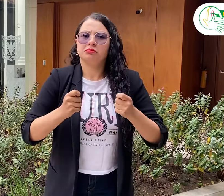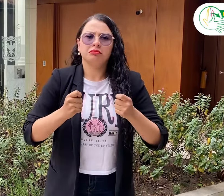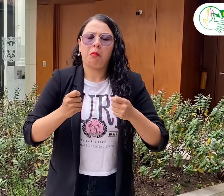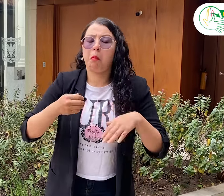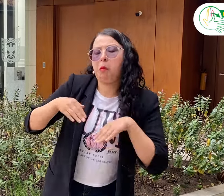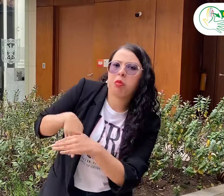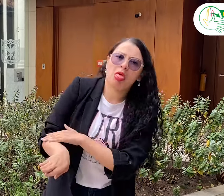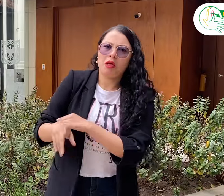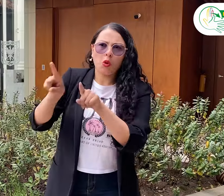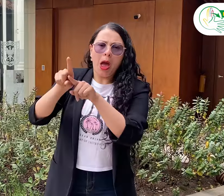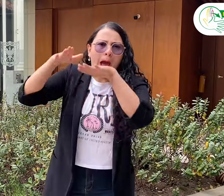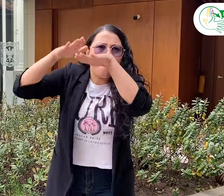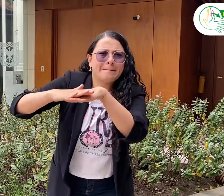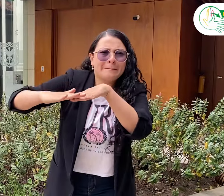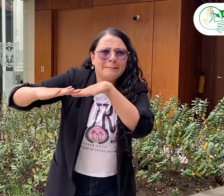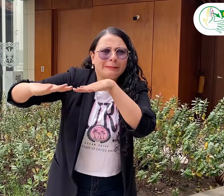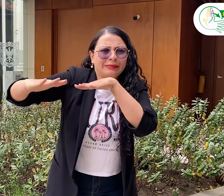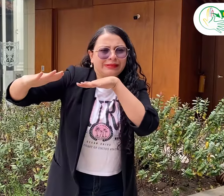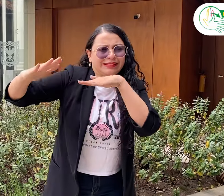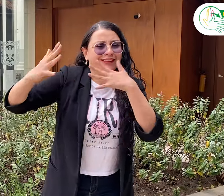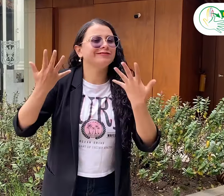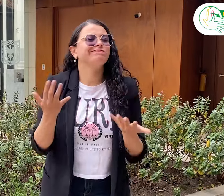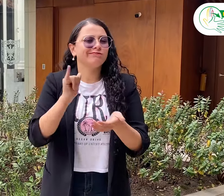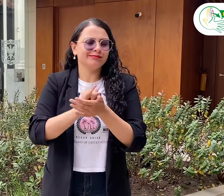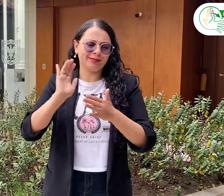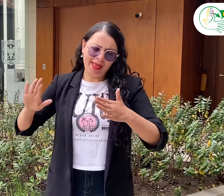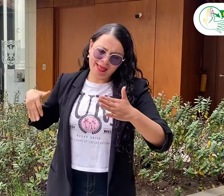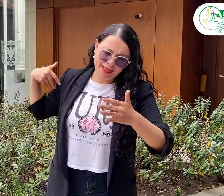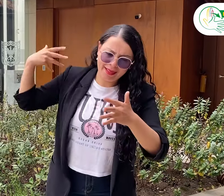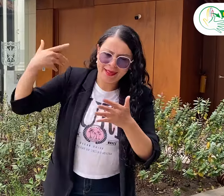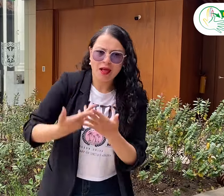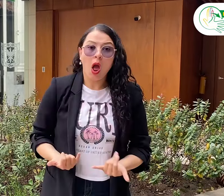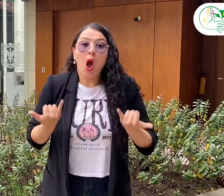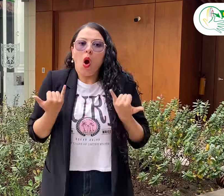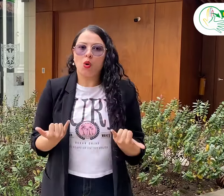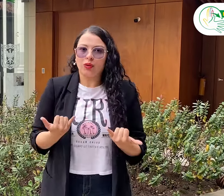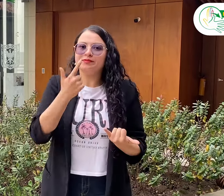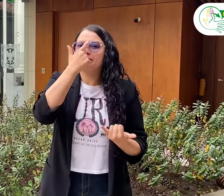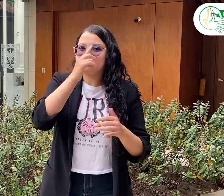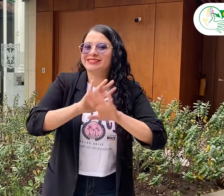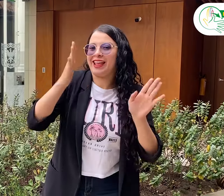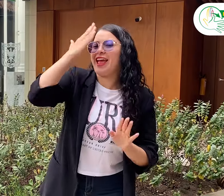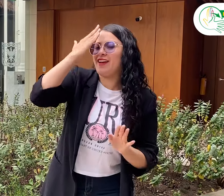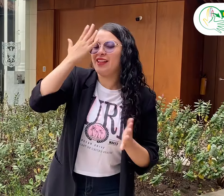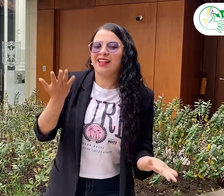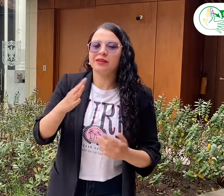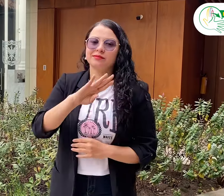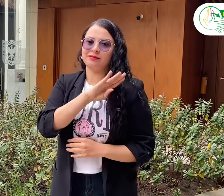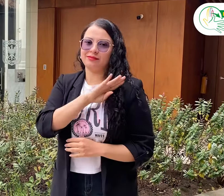quedó archivado luego del primer debate. Es hasta ahora que volvemos a hablar de este, pues con los cambios que se dieron en cargos